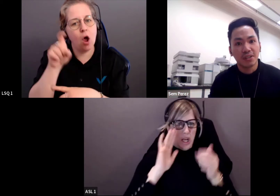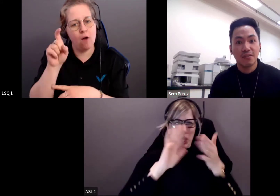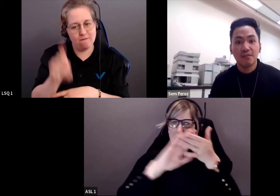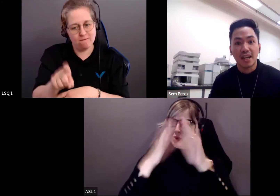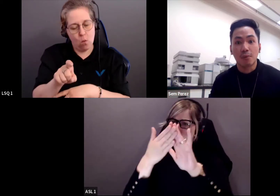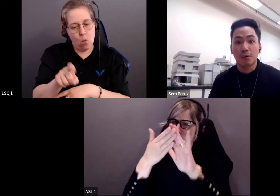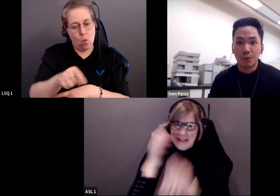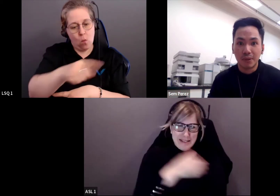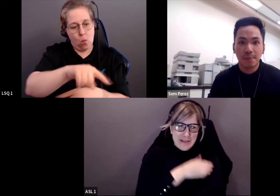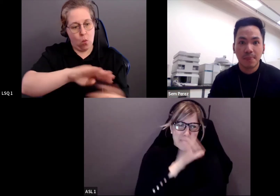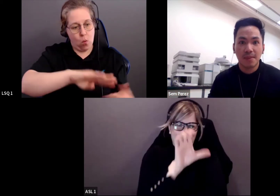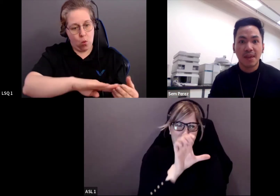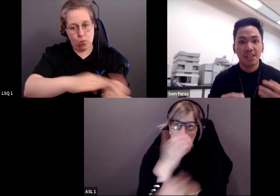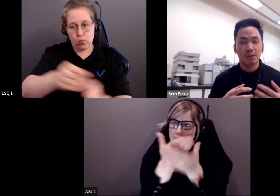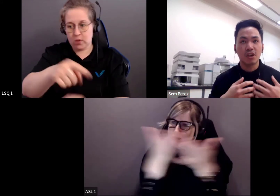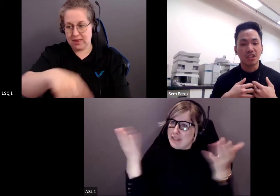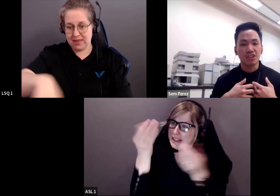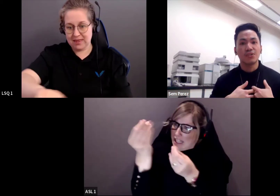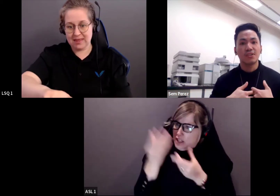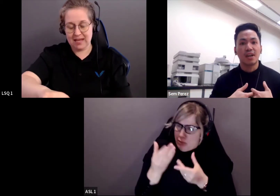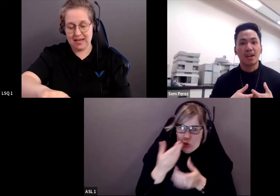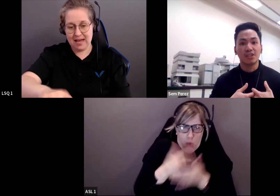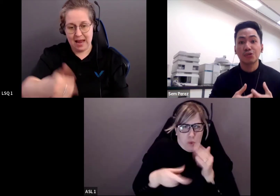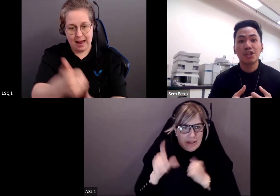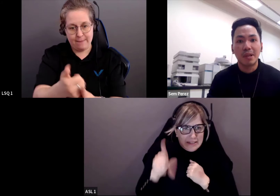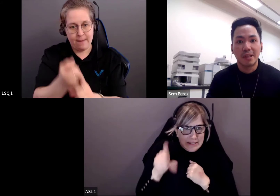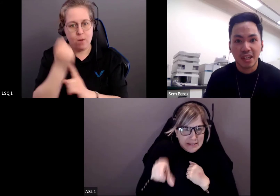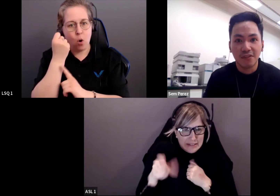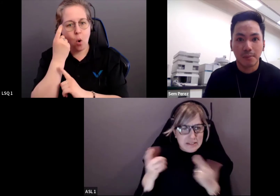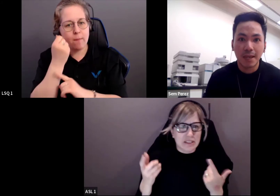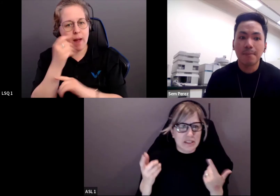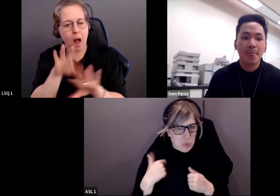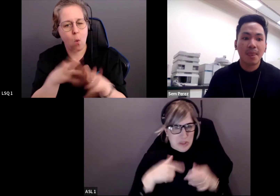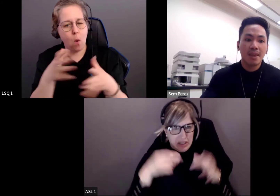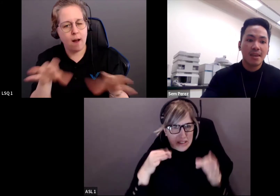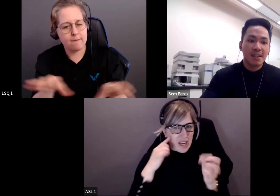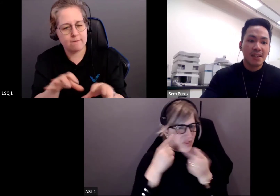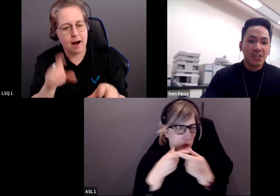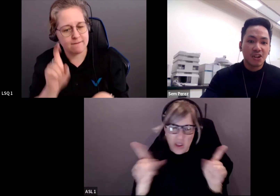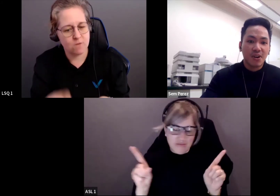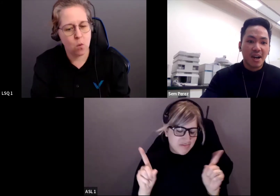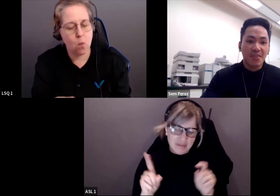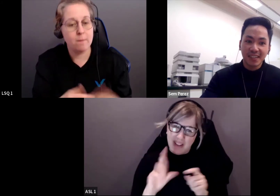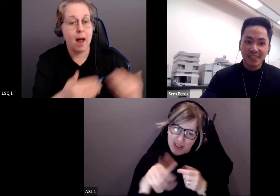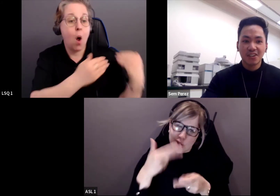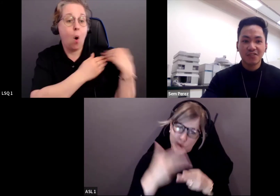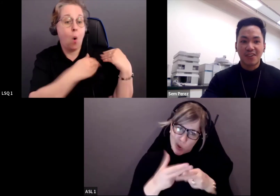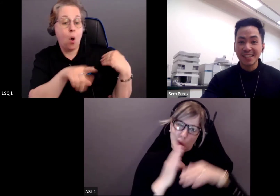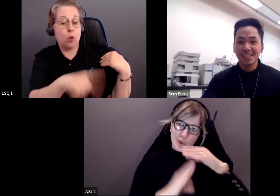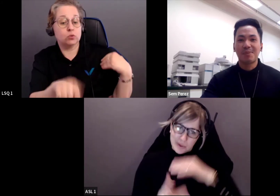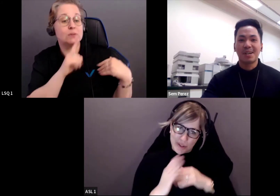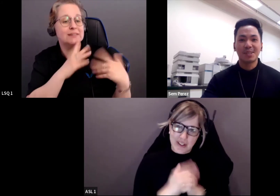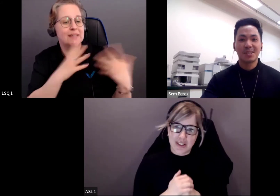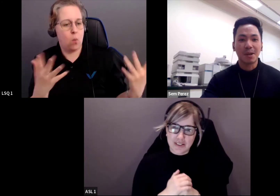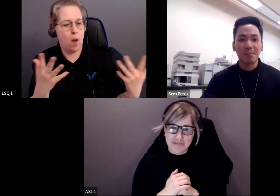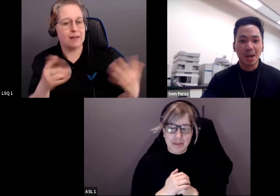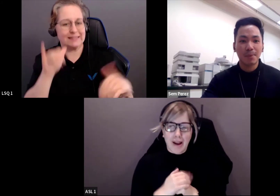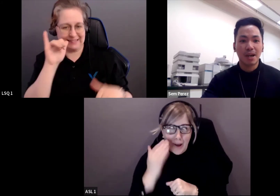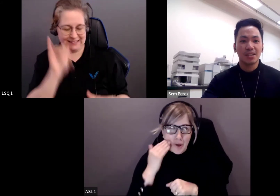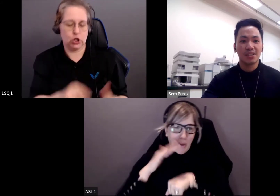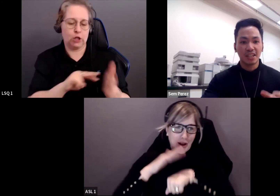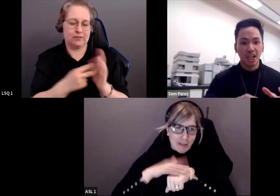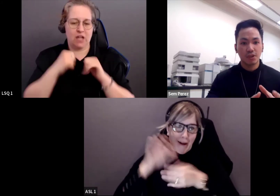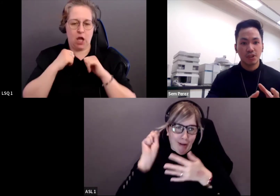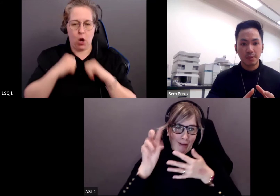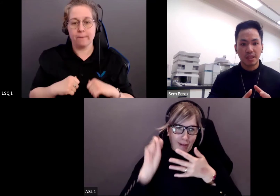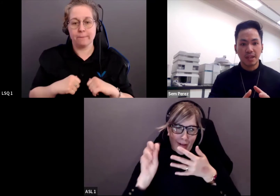communautés se définir elles-mêmes et définir leur rôle. Pour moi, c'est ça l'humilité. Alors, ce sont